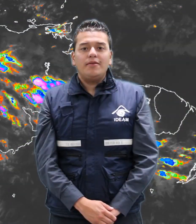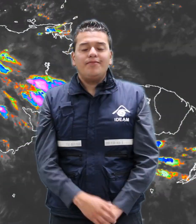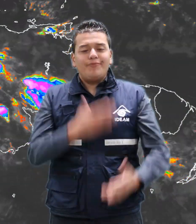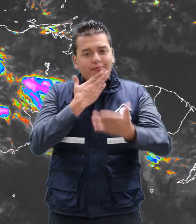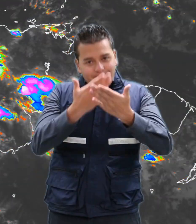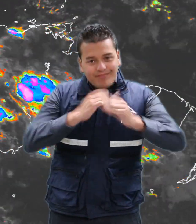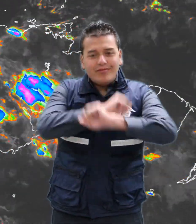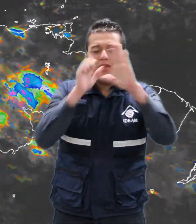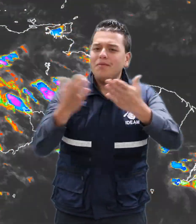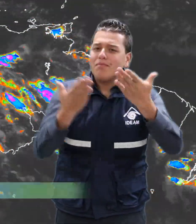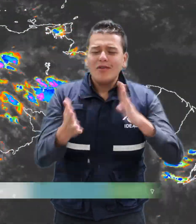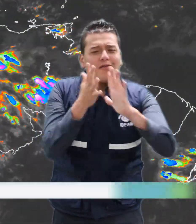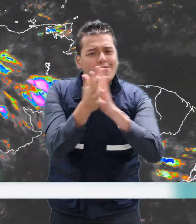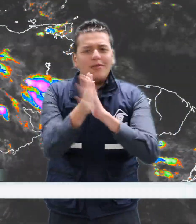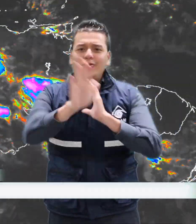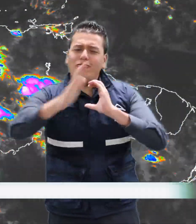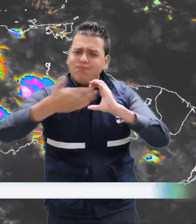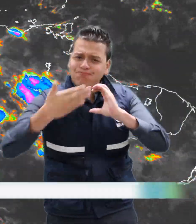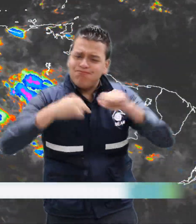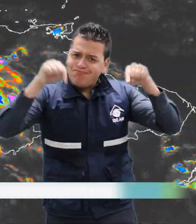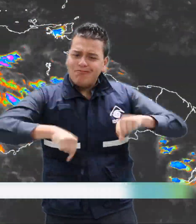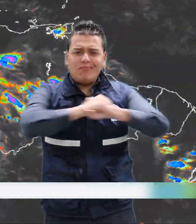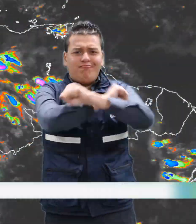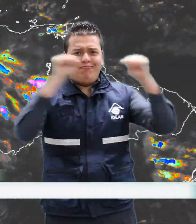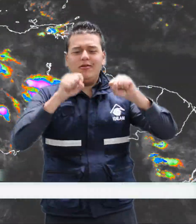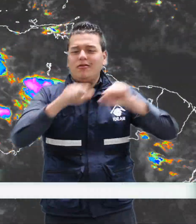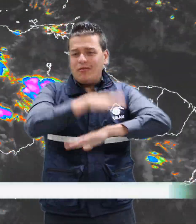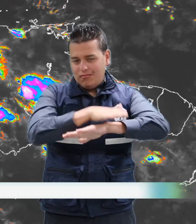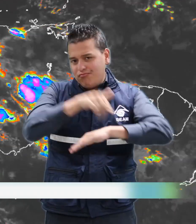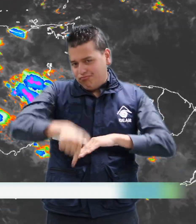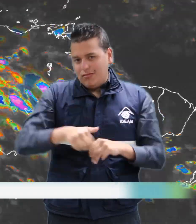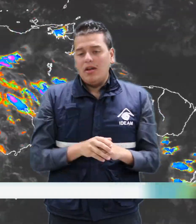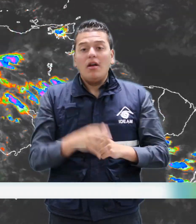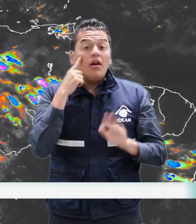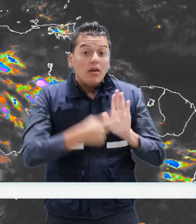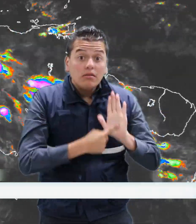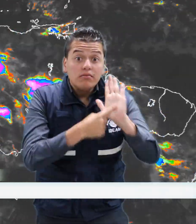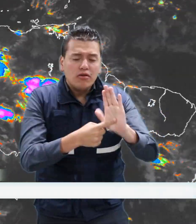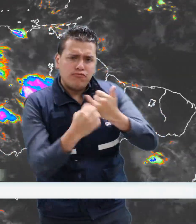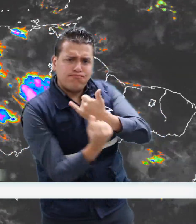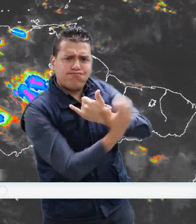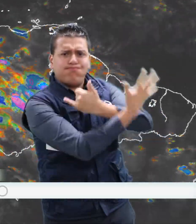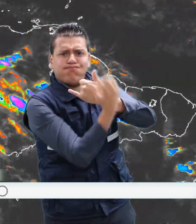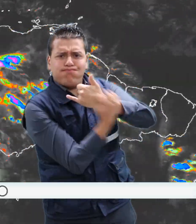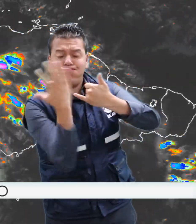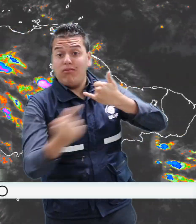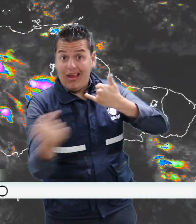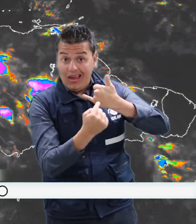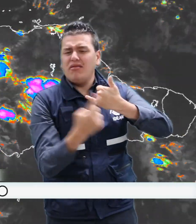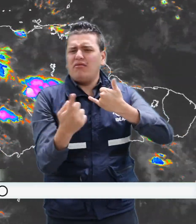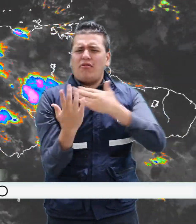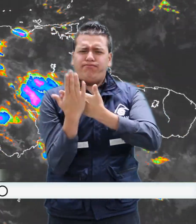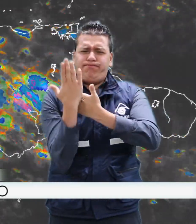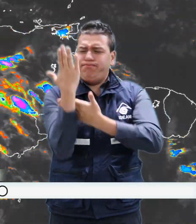Muy buenos días y bienvenidos al pronóstico del estado del tiempo para la mañana y tarde de hoy. Como lo podemos apreciar en nuestras imágenes satelitales, a lo largo de la